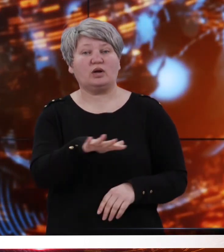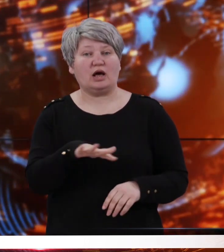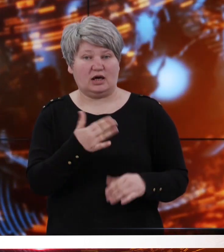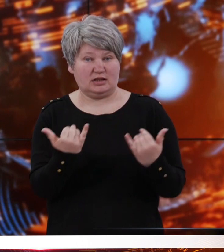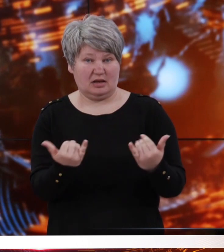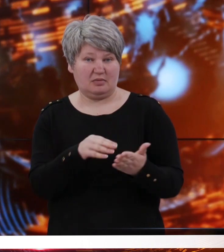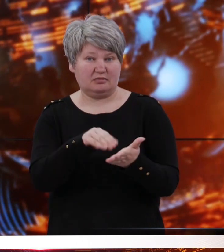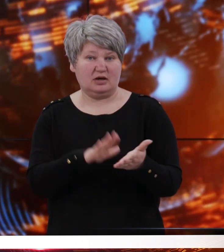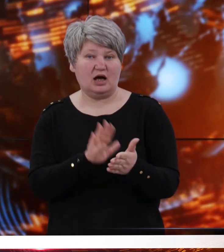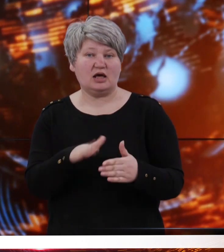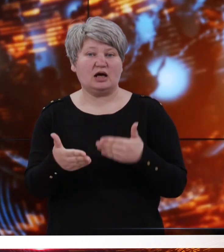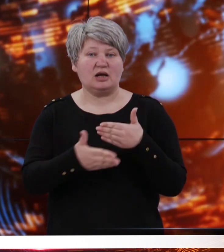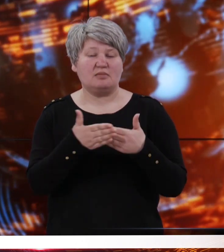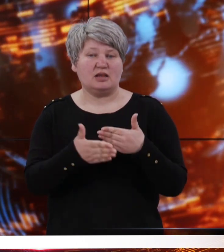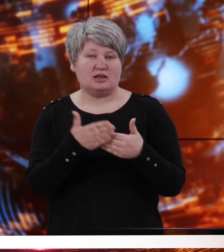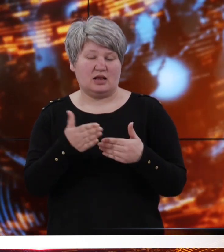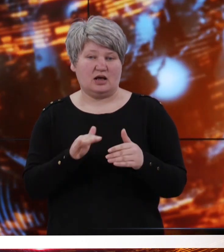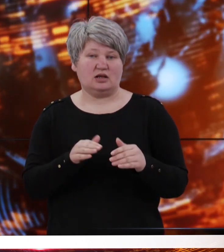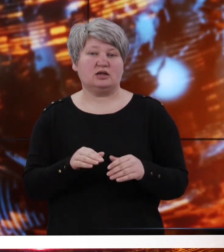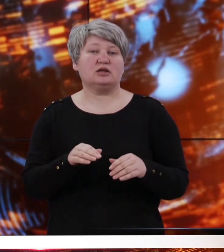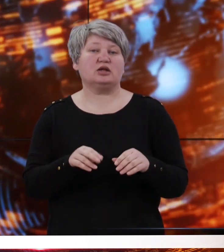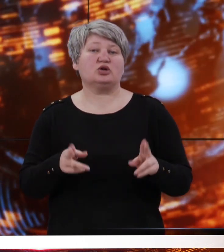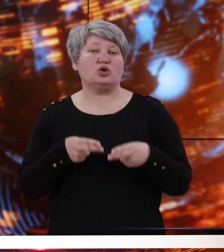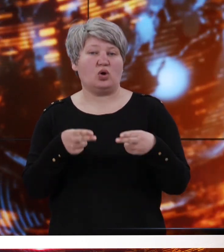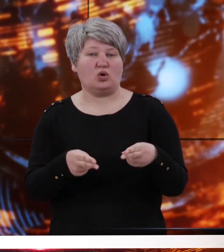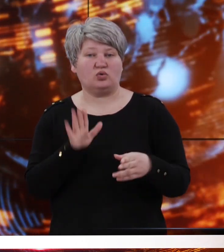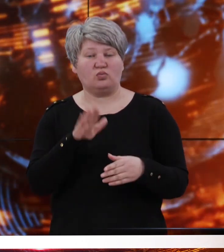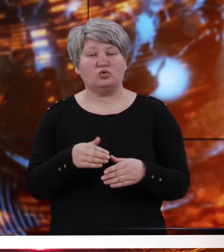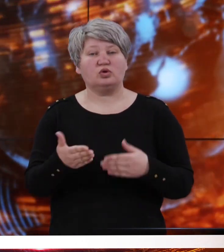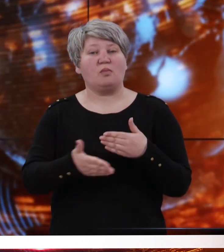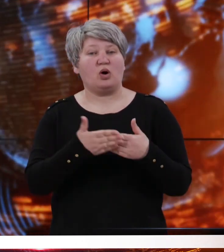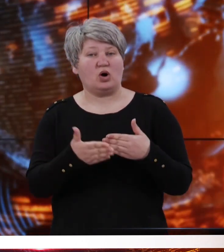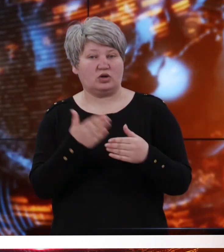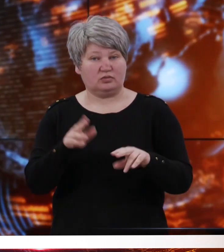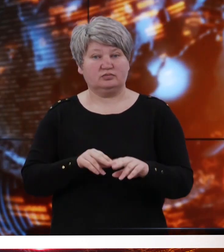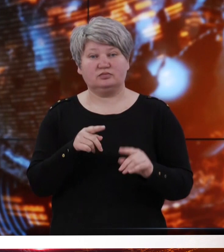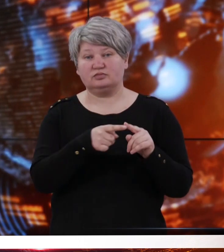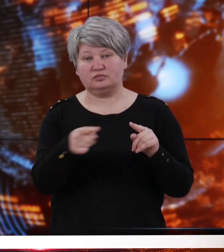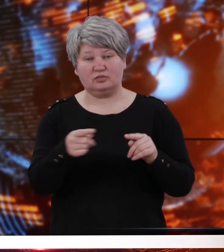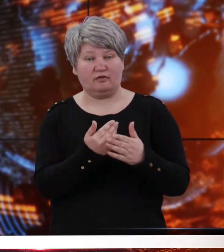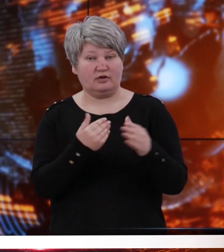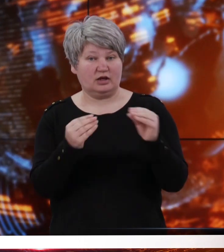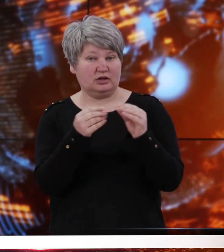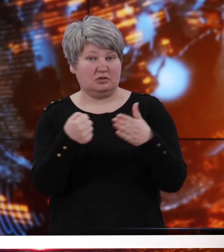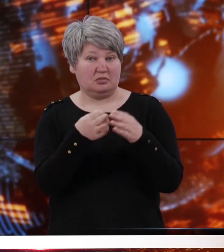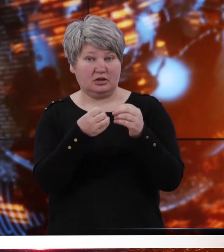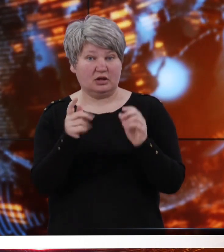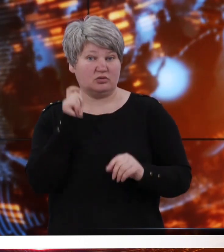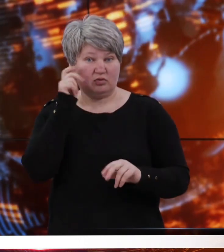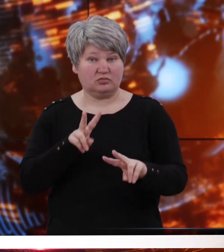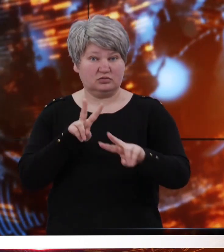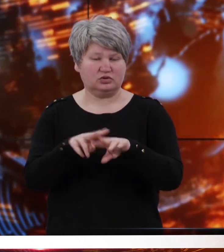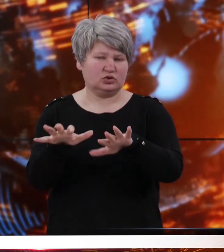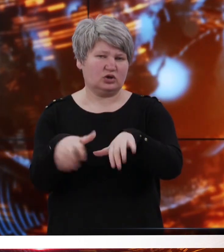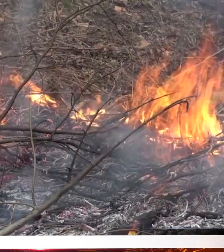розцінюються як кримінальний злочин, який передбачає покарання у вигляді ув'язнення строком від 10 до 15 років з